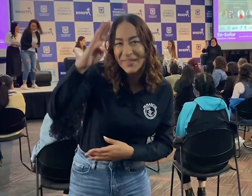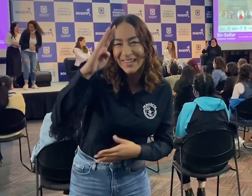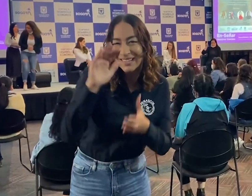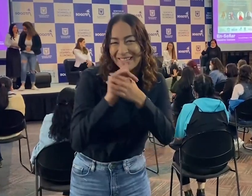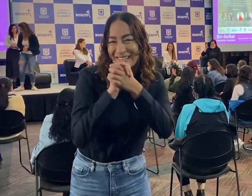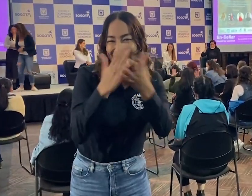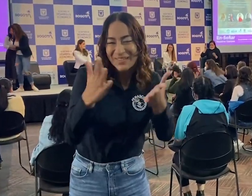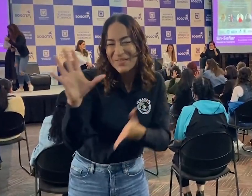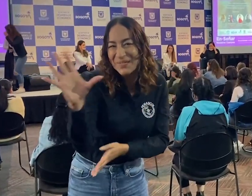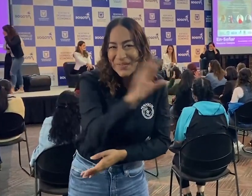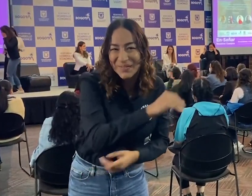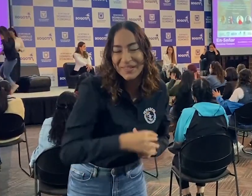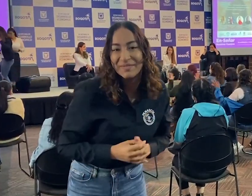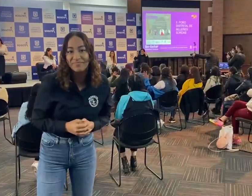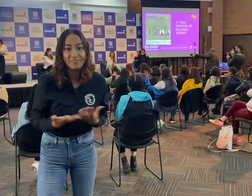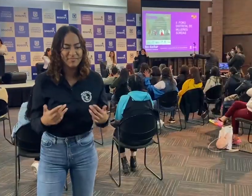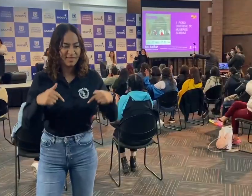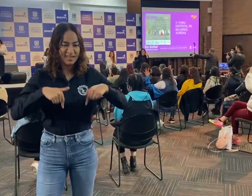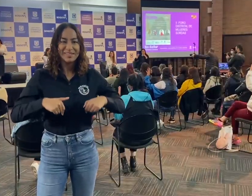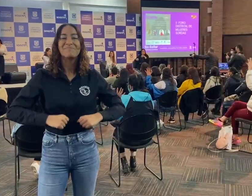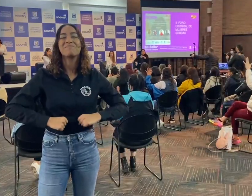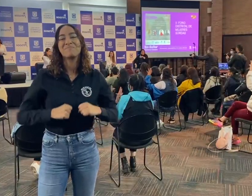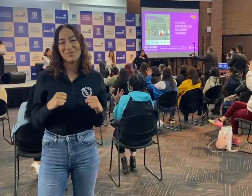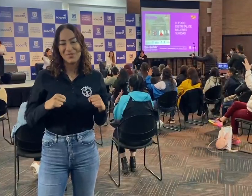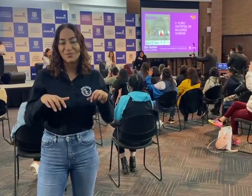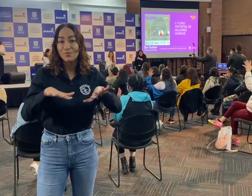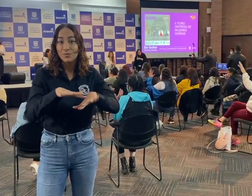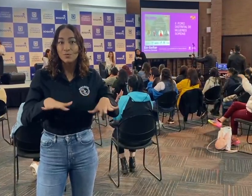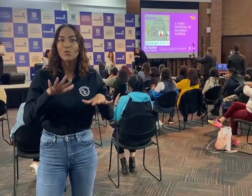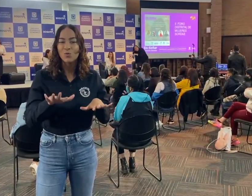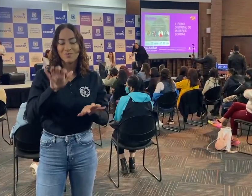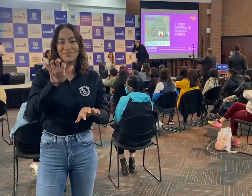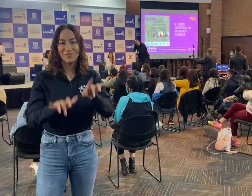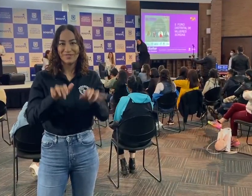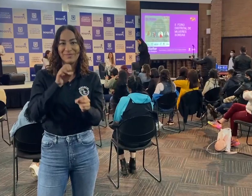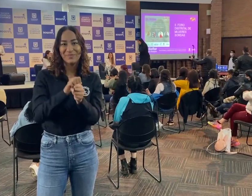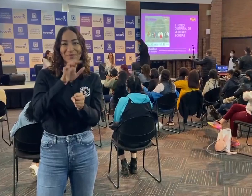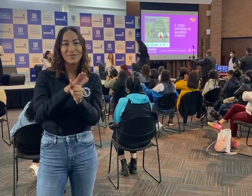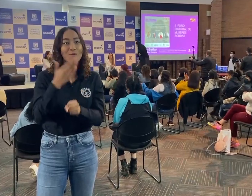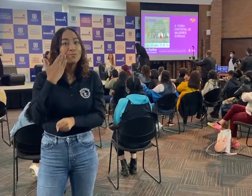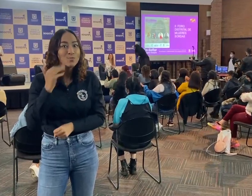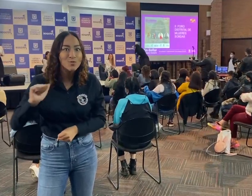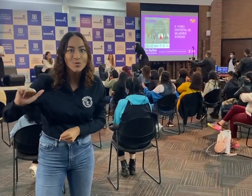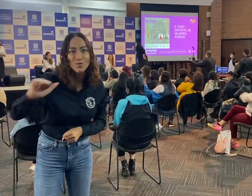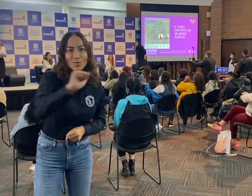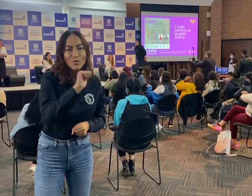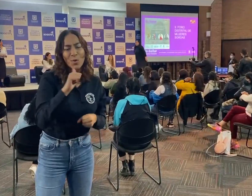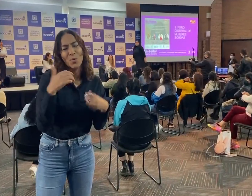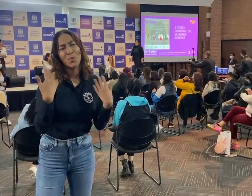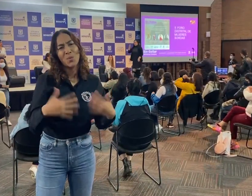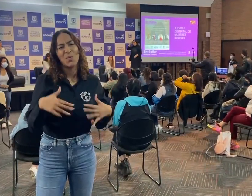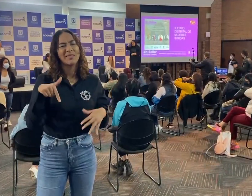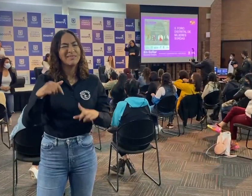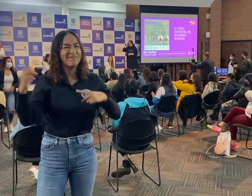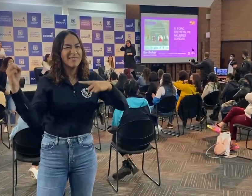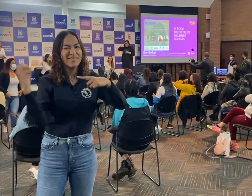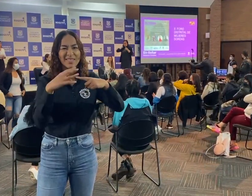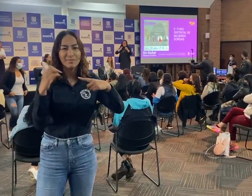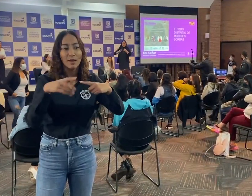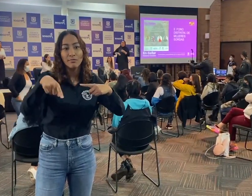Hola, un saludo para todas y todos. Nos encontramos en la ciudad de Bogotá, aquí en la Secretaría Distrital de la Mujer, un espacio